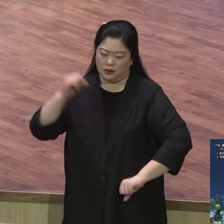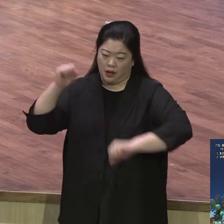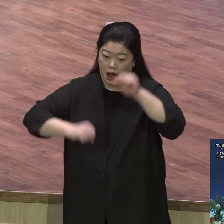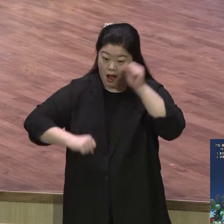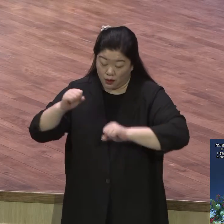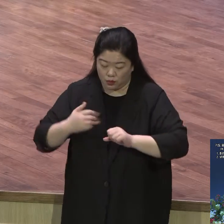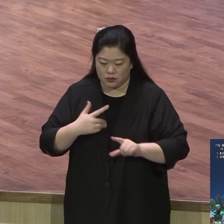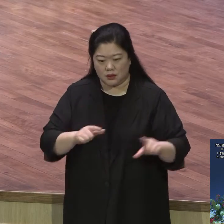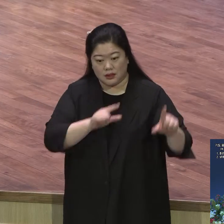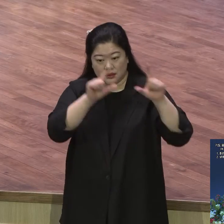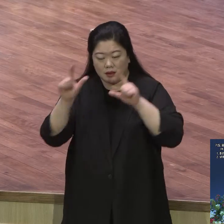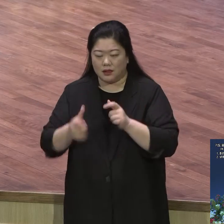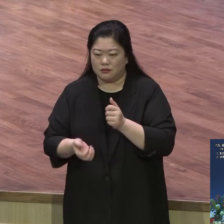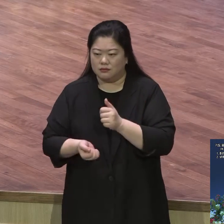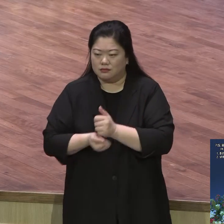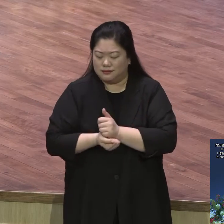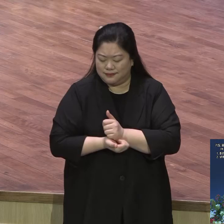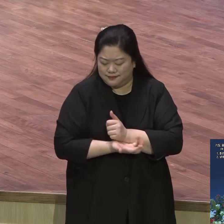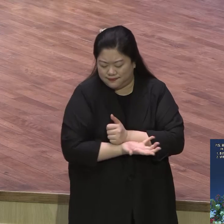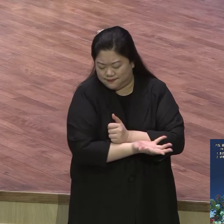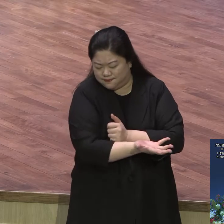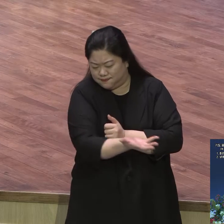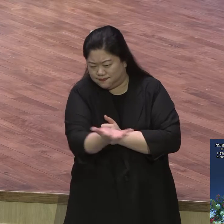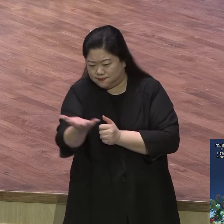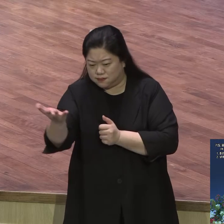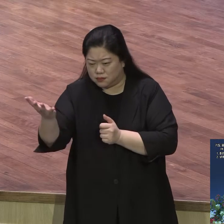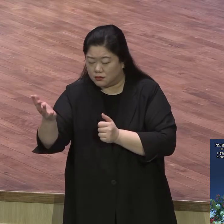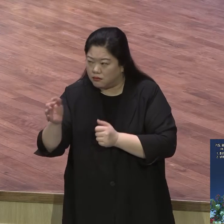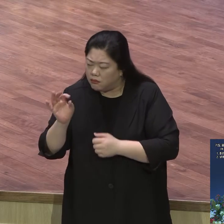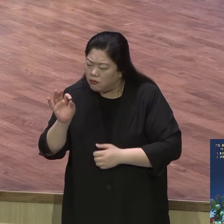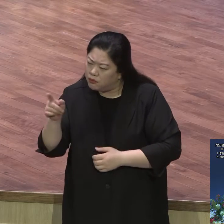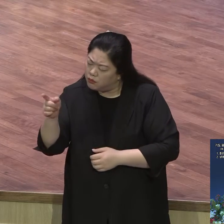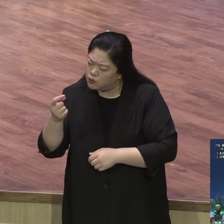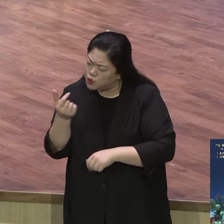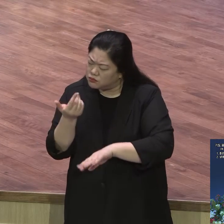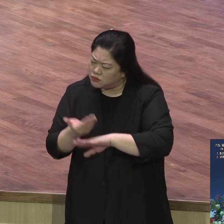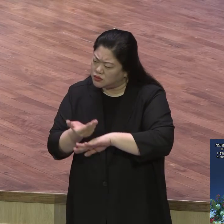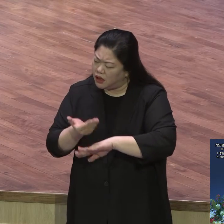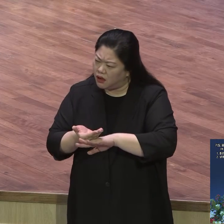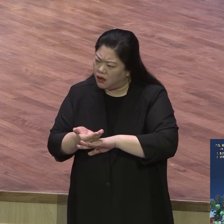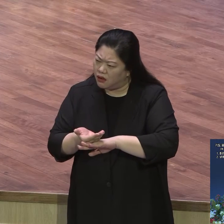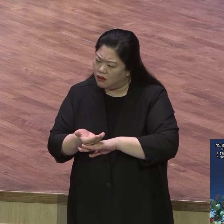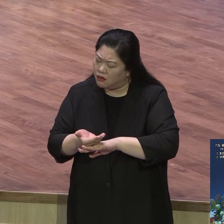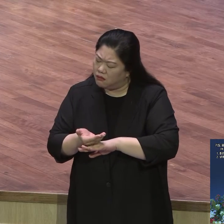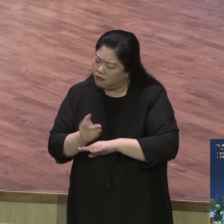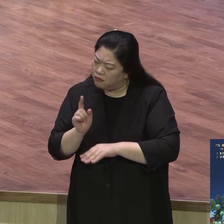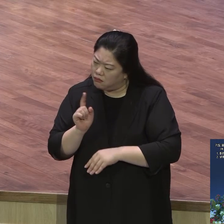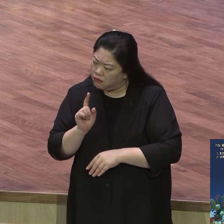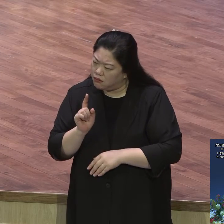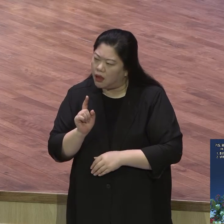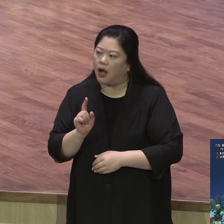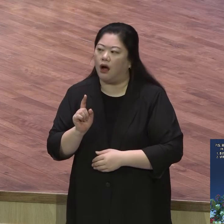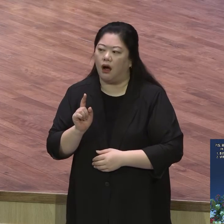아 하나님을 만날 수 있도록 아 다르구나 내 삶을 통해서